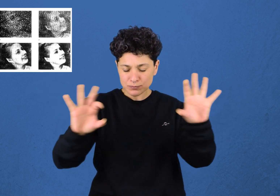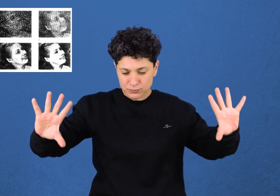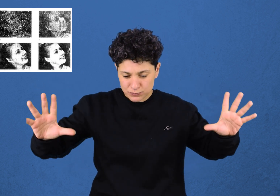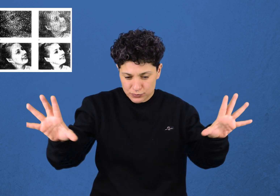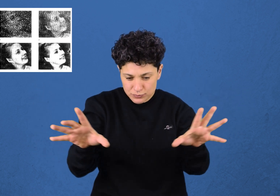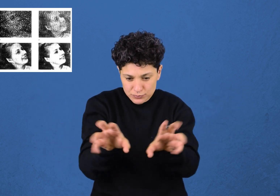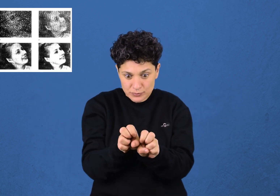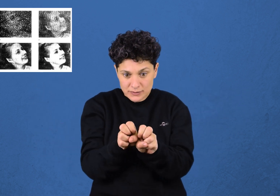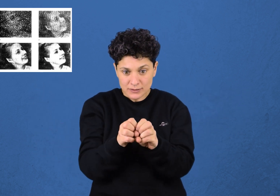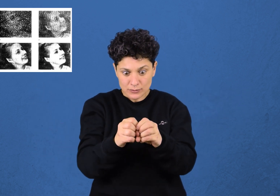fotón.